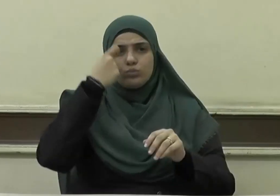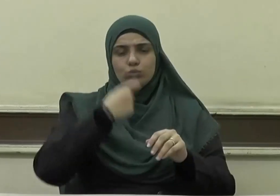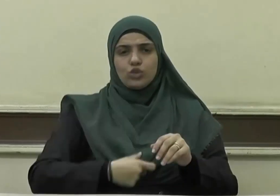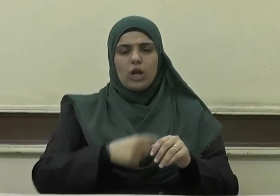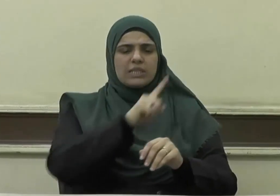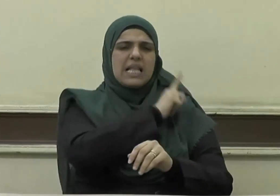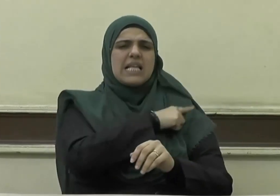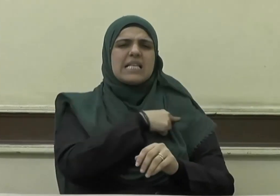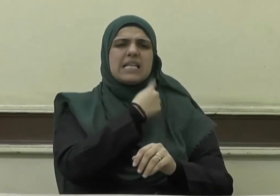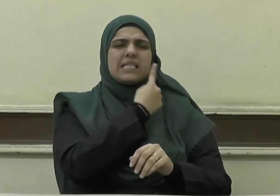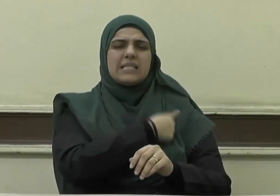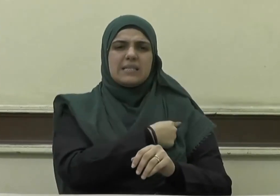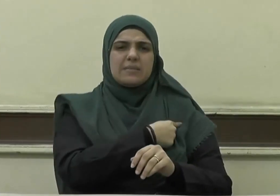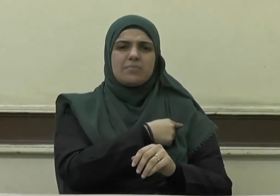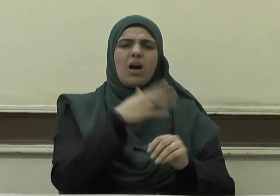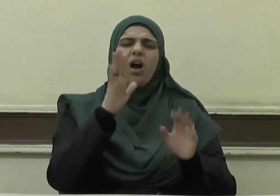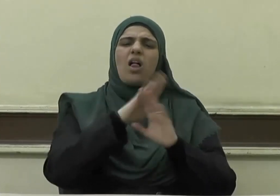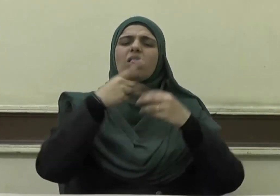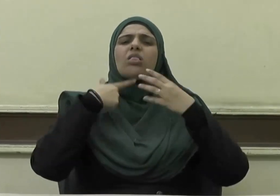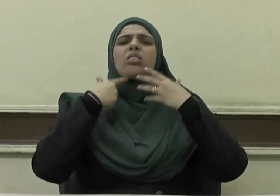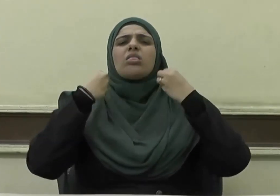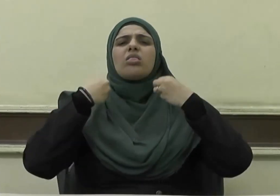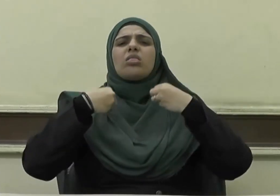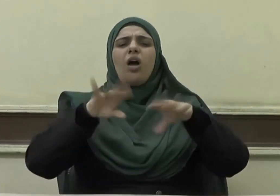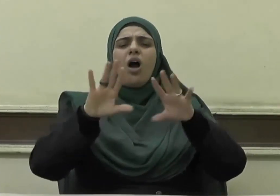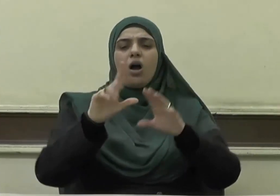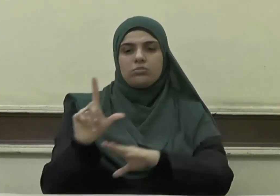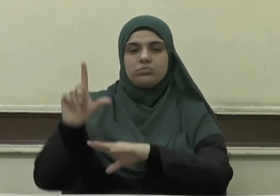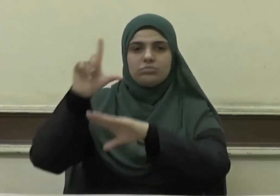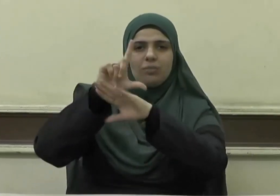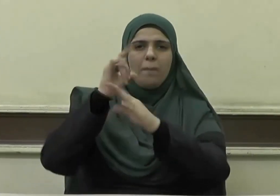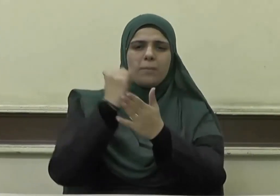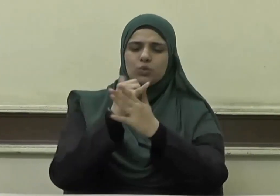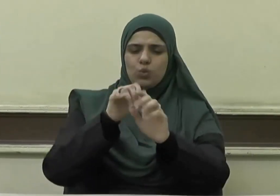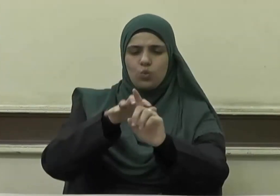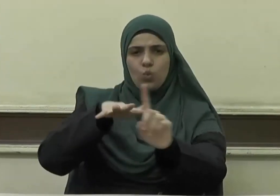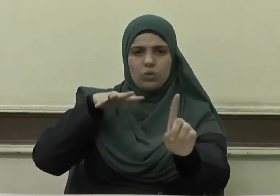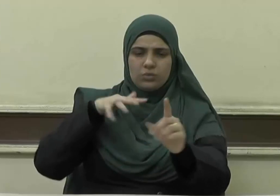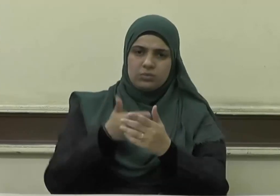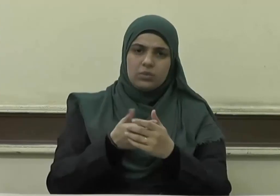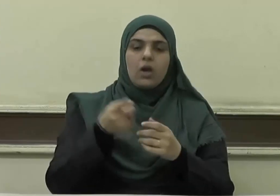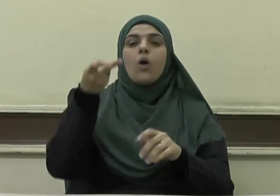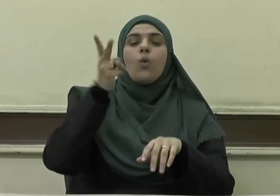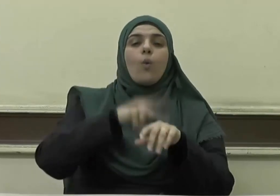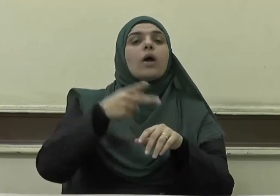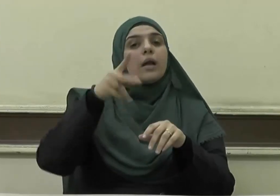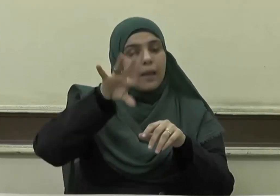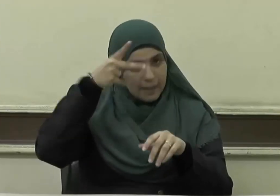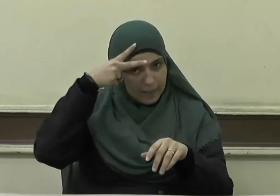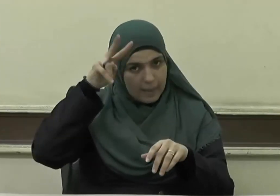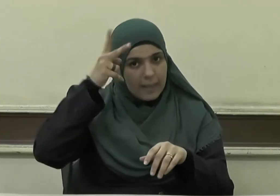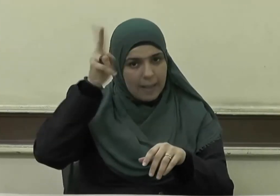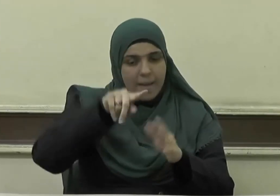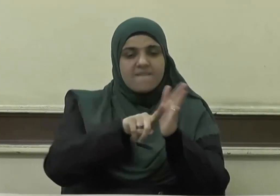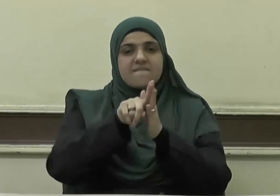أن يضيع من يقوت ومنه الإفساد في الأرض بنشر